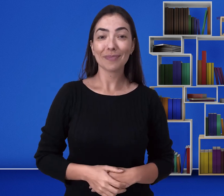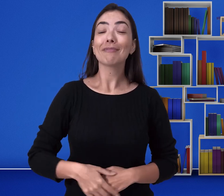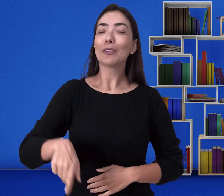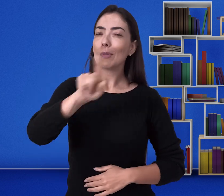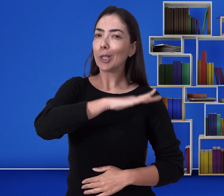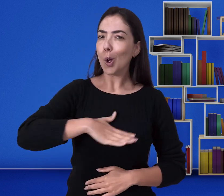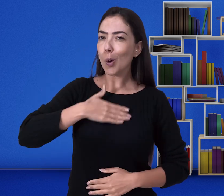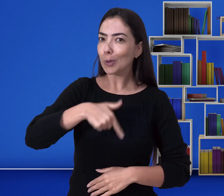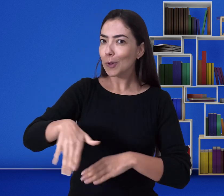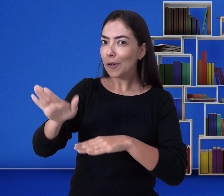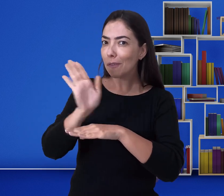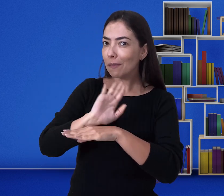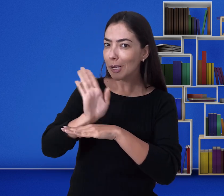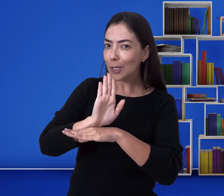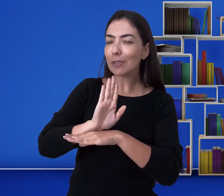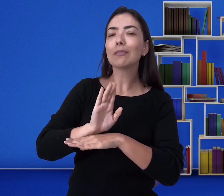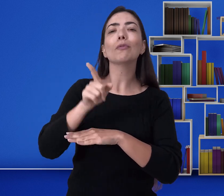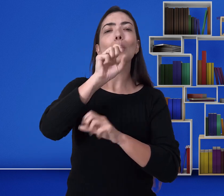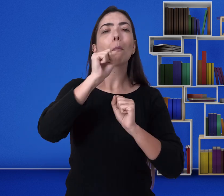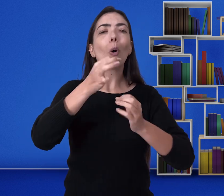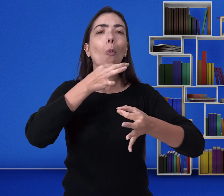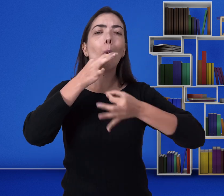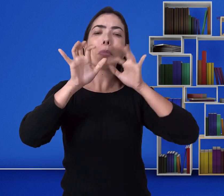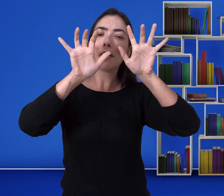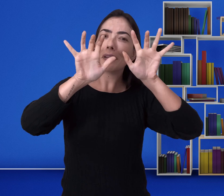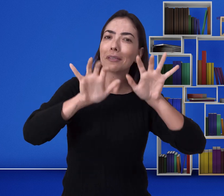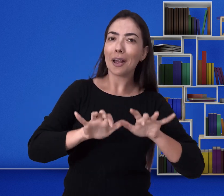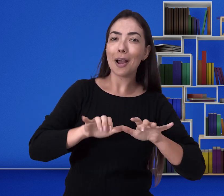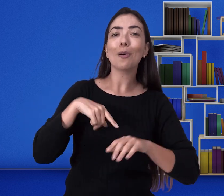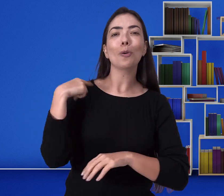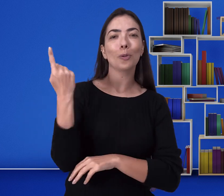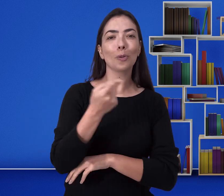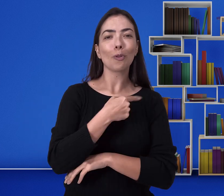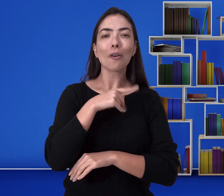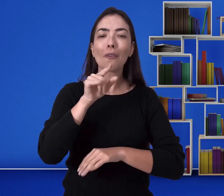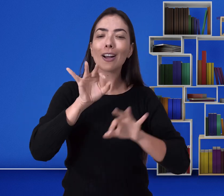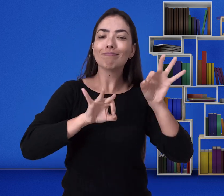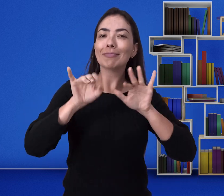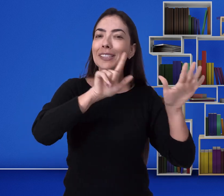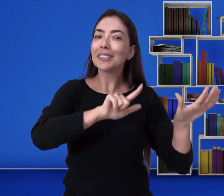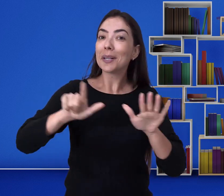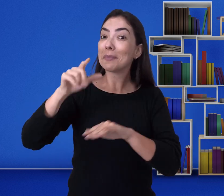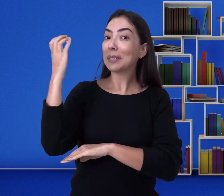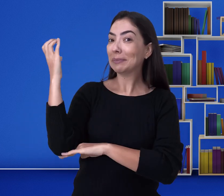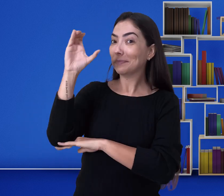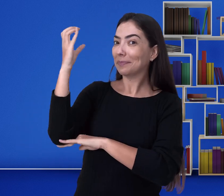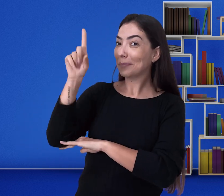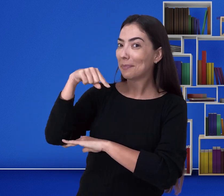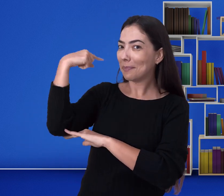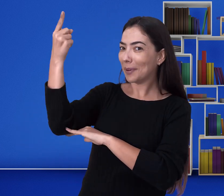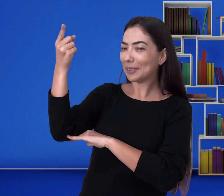Vocês gostaram desse vídeo? Então coloque aqui as suas sugestões, que semanalmente nós postamos novos vídeos. Tchau!